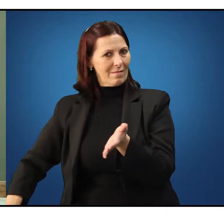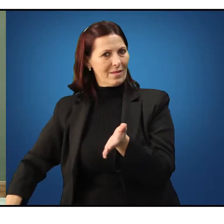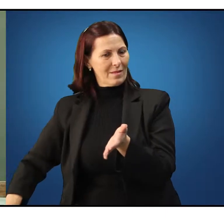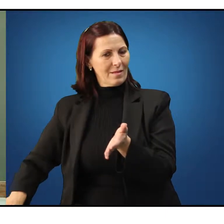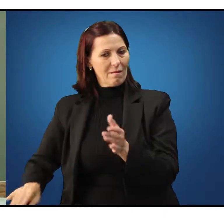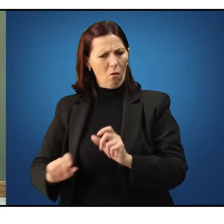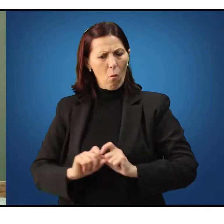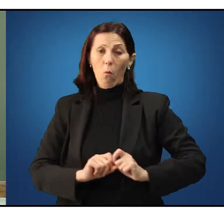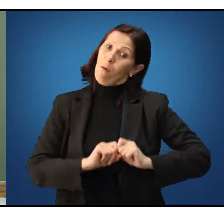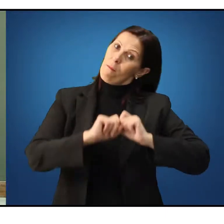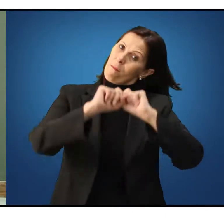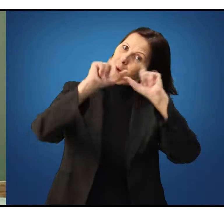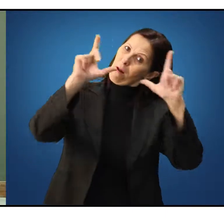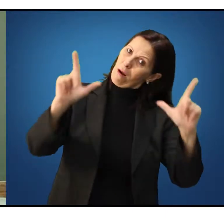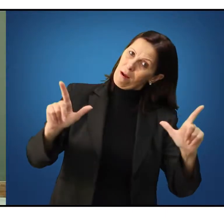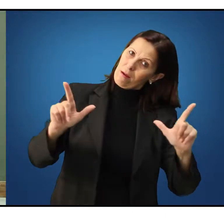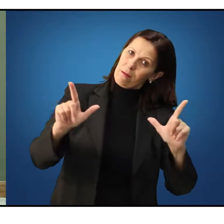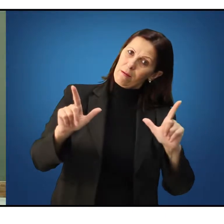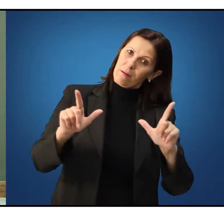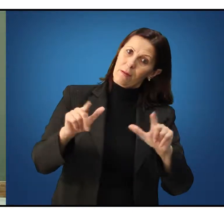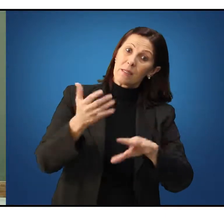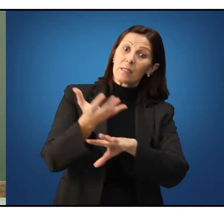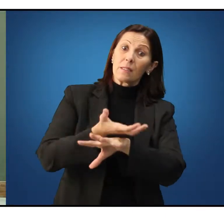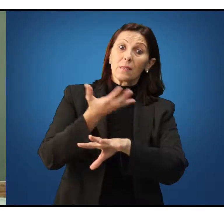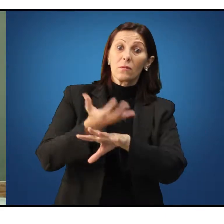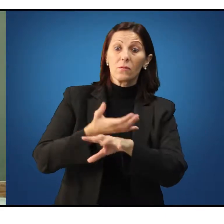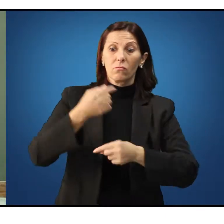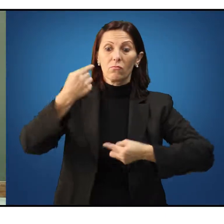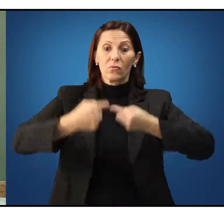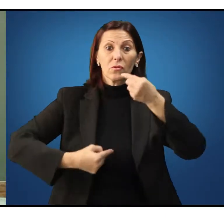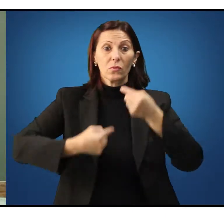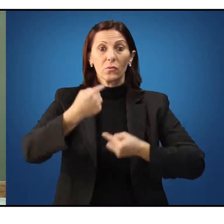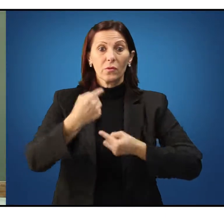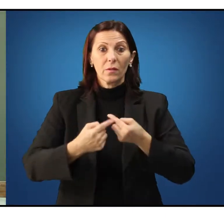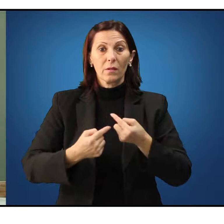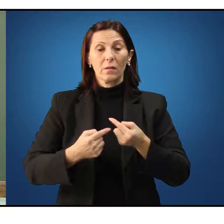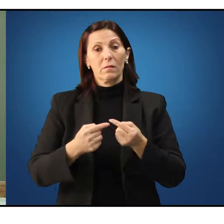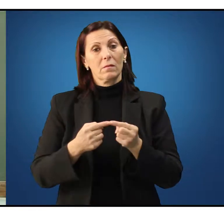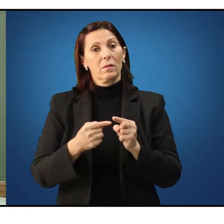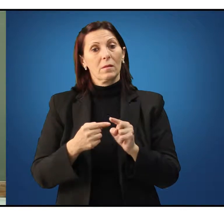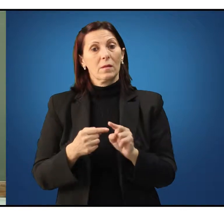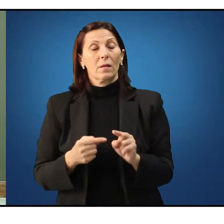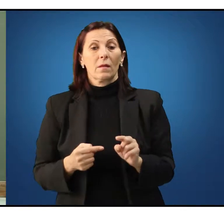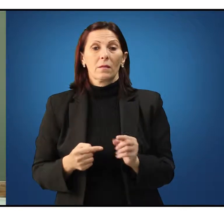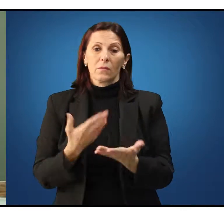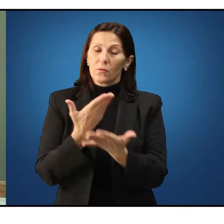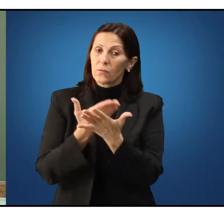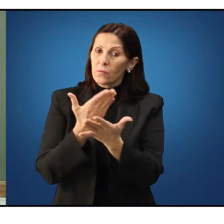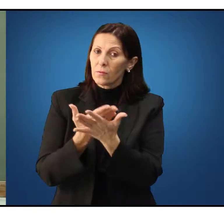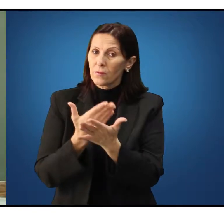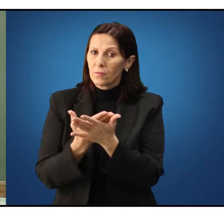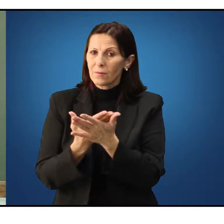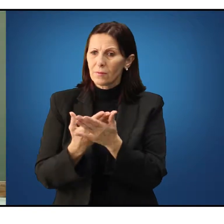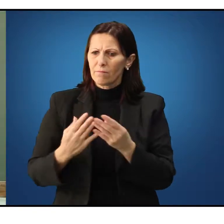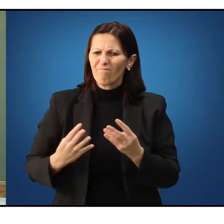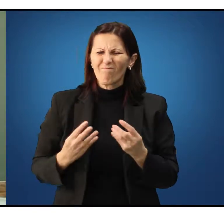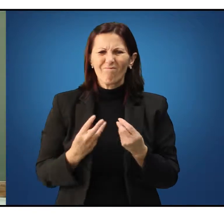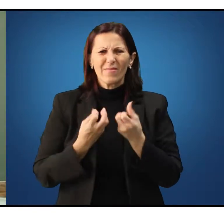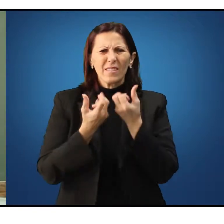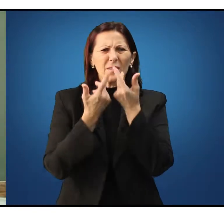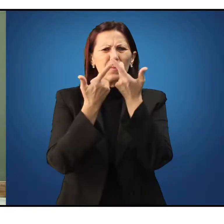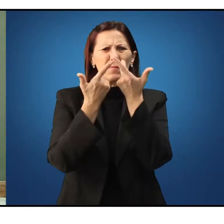claro que não vamos, nesta disciplina, discutir, debater, estudar expressões